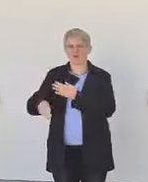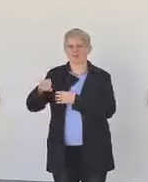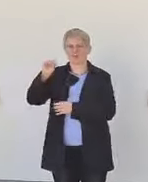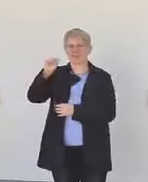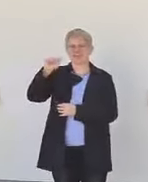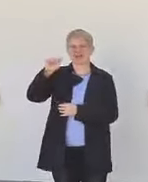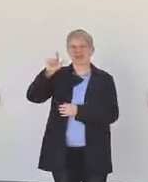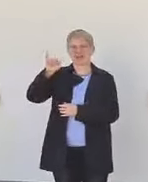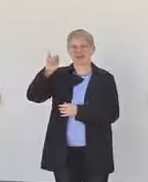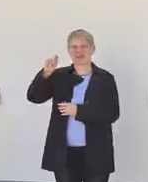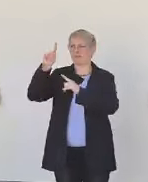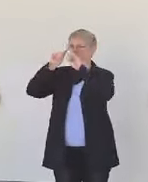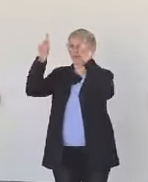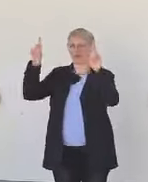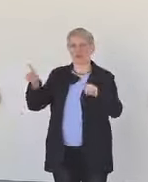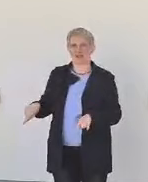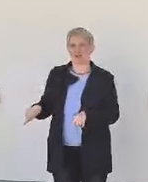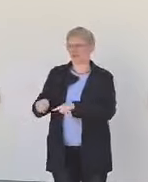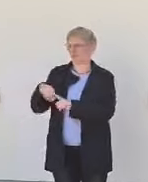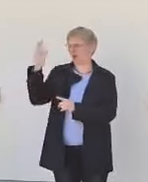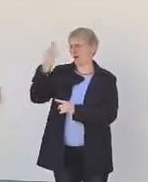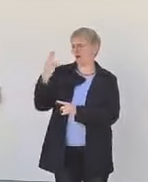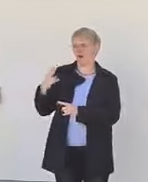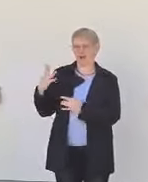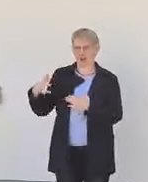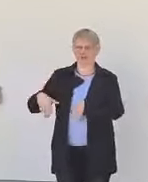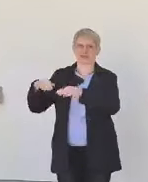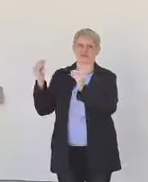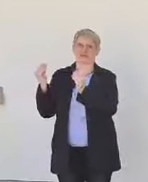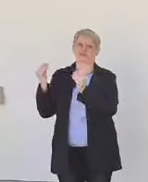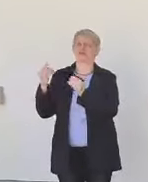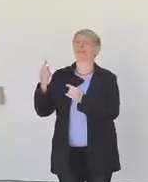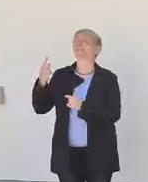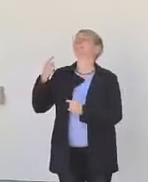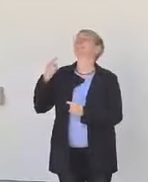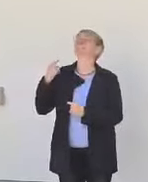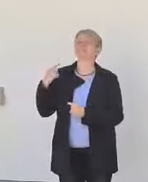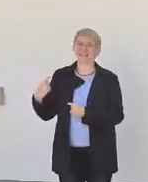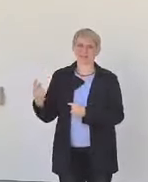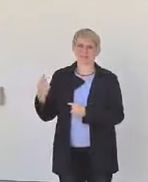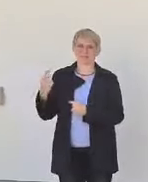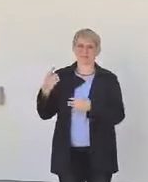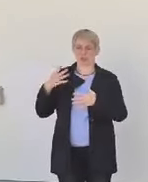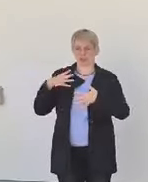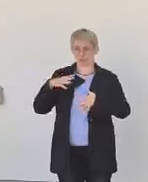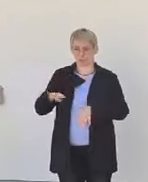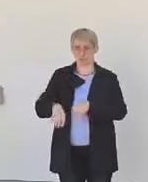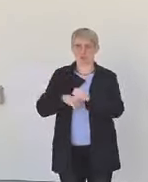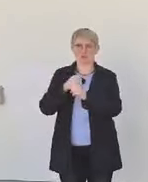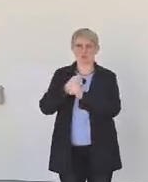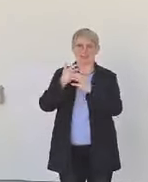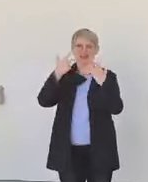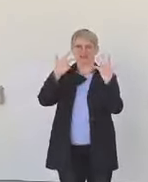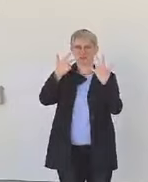Plakatmaler tätig zu werden, wurde dann aber 1938 im Zuge der Arisierung